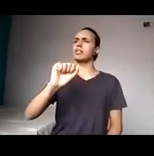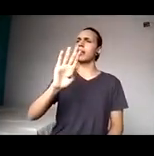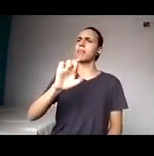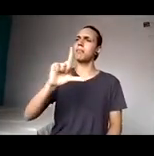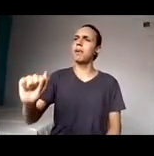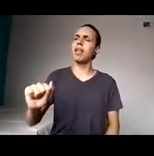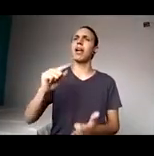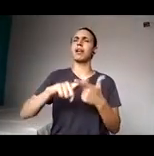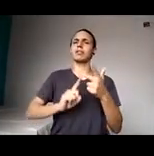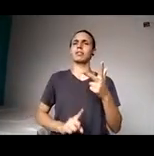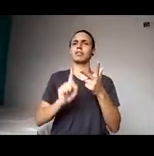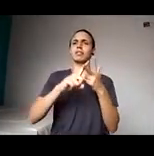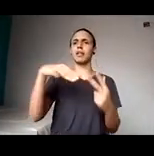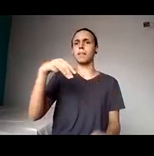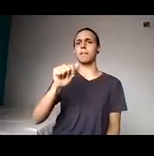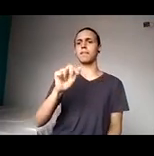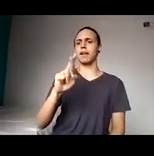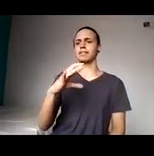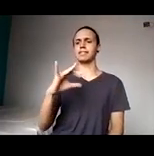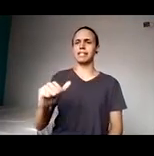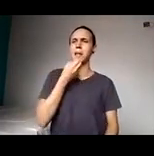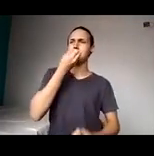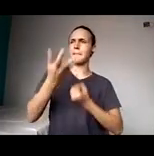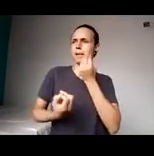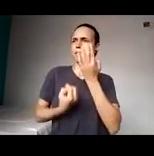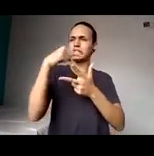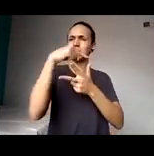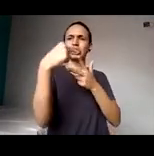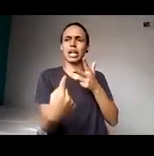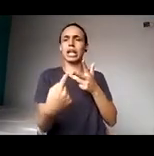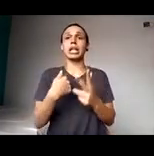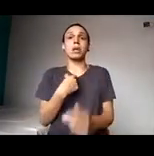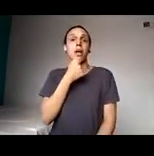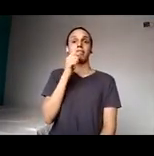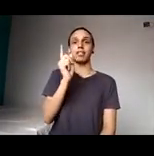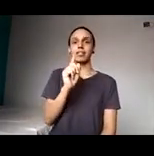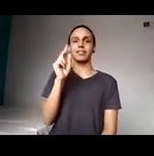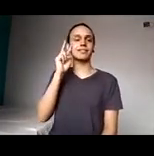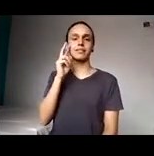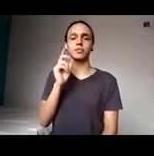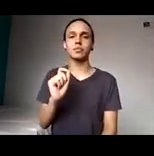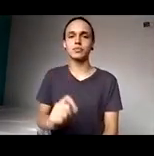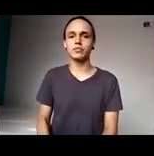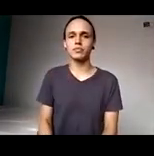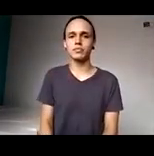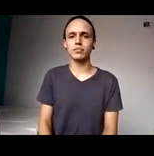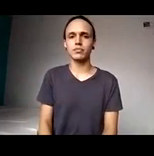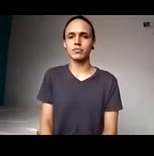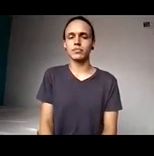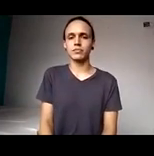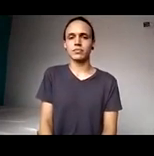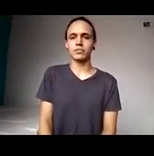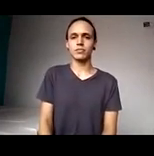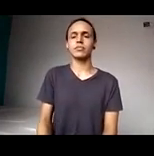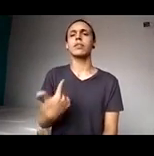olhando para Márcia falando, eu ainda não vi a todos. Eu tenho certeza que se